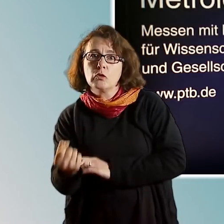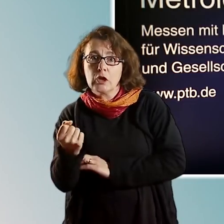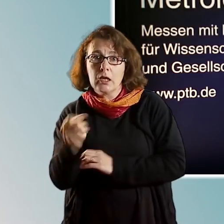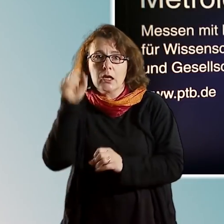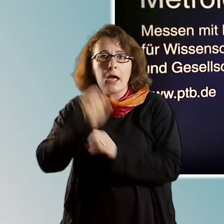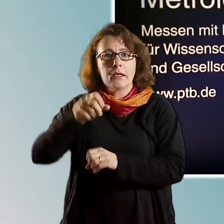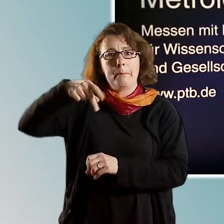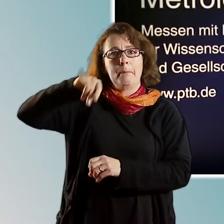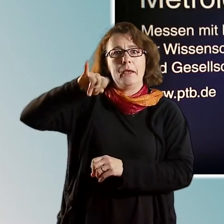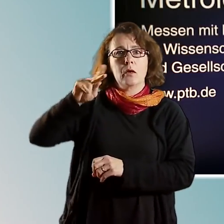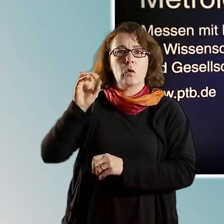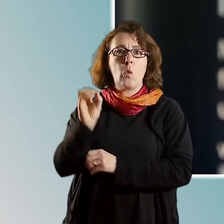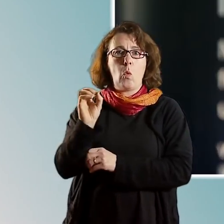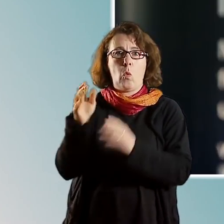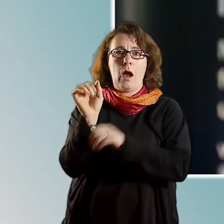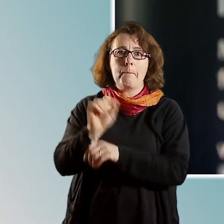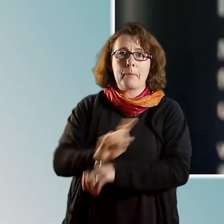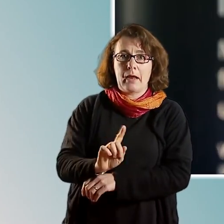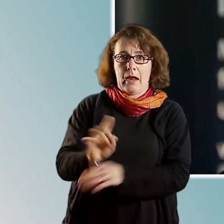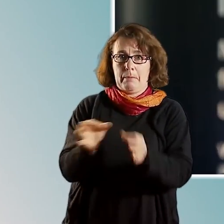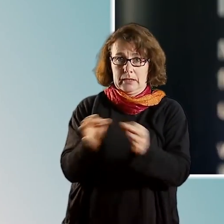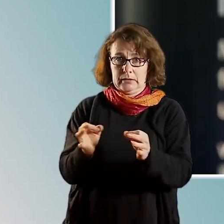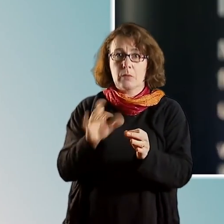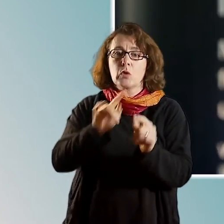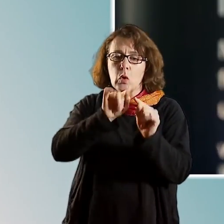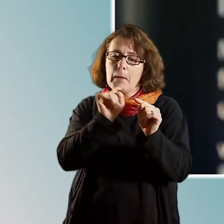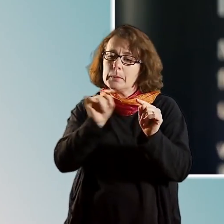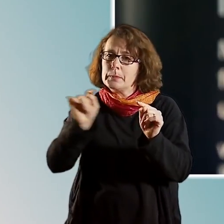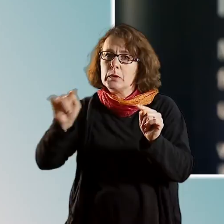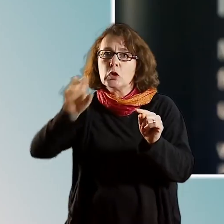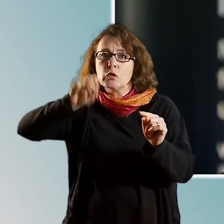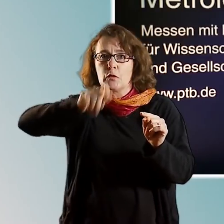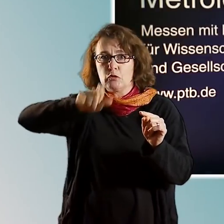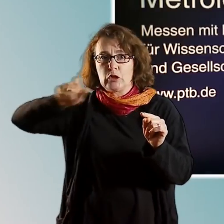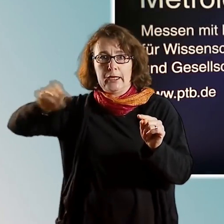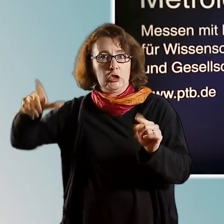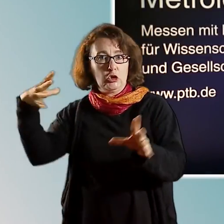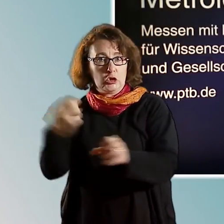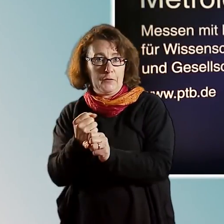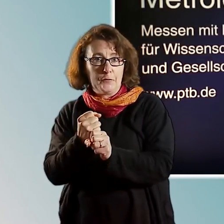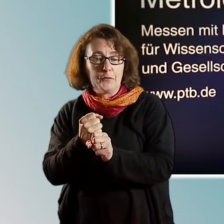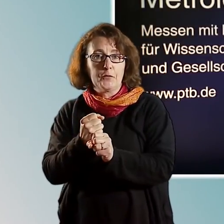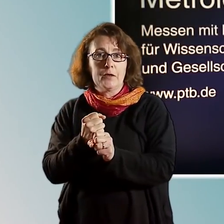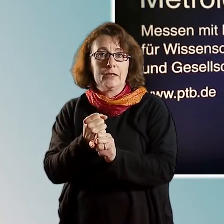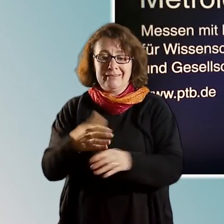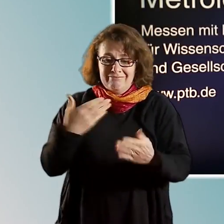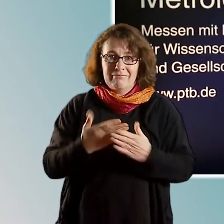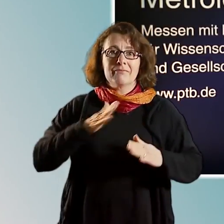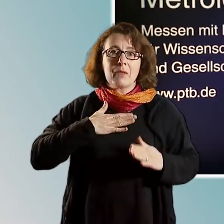Picoampere etwas anfangen, also zwölf Stellen nach dem Komma noch messen. Denn tatsächlich ist genau das unsere eigentliche,